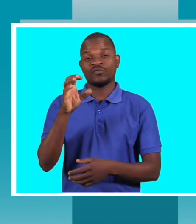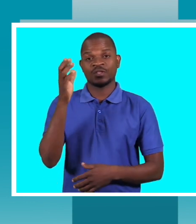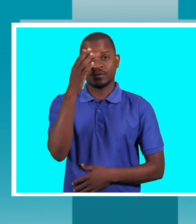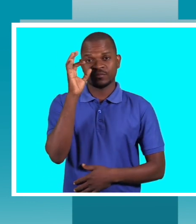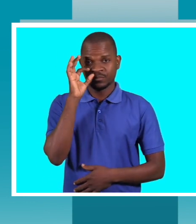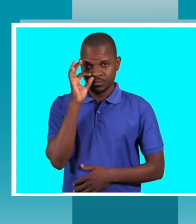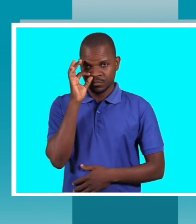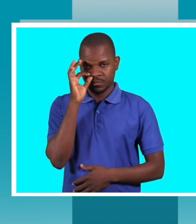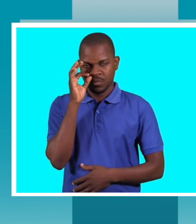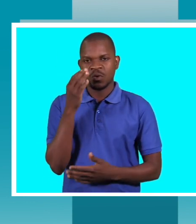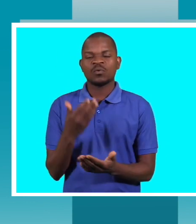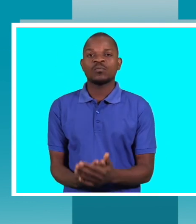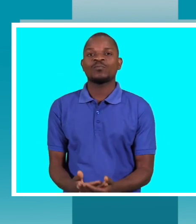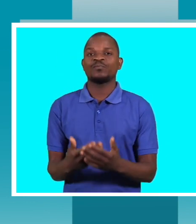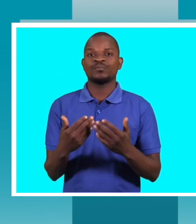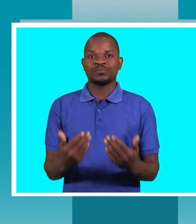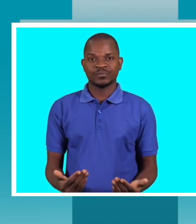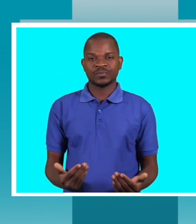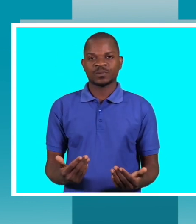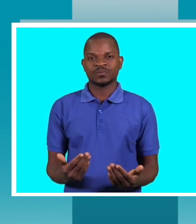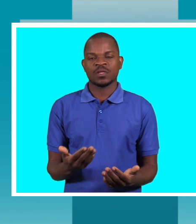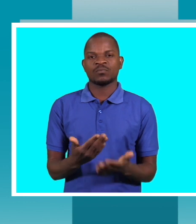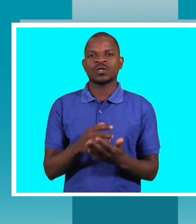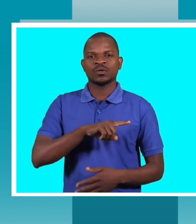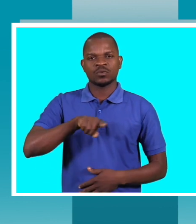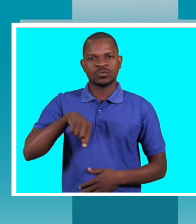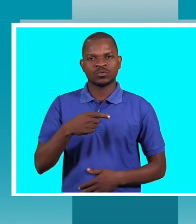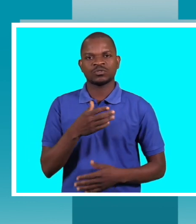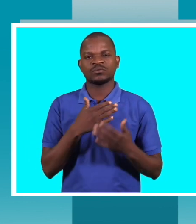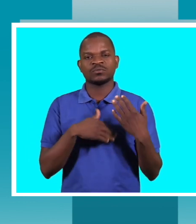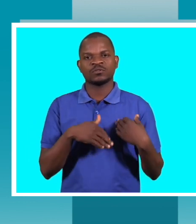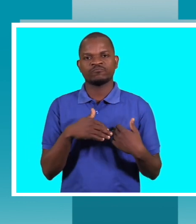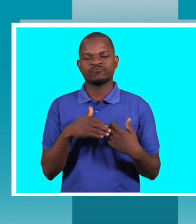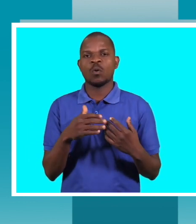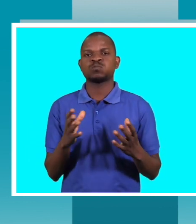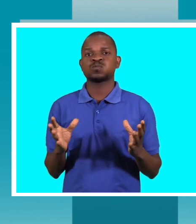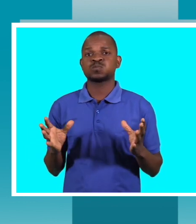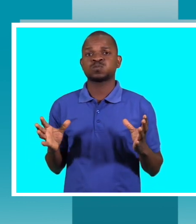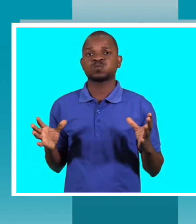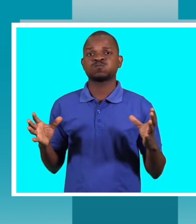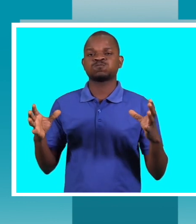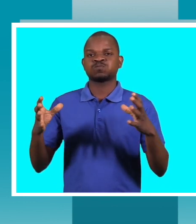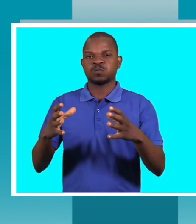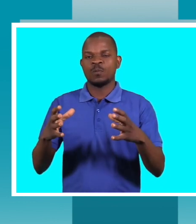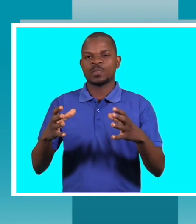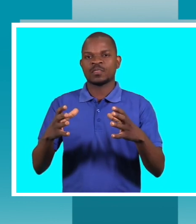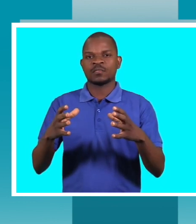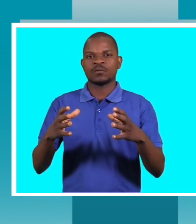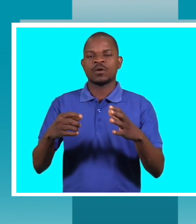exatamente porque queremos encontrar uma grande concentração em termos de moldura